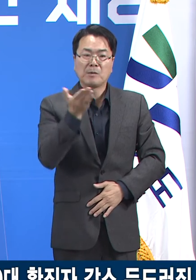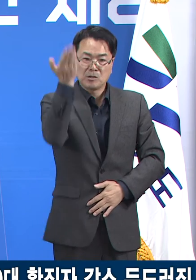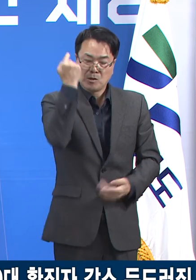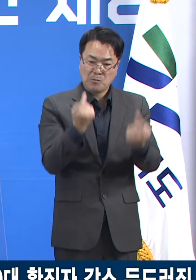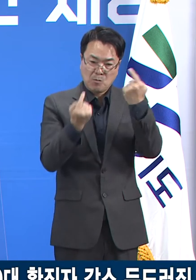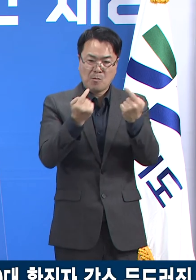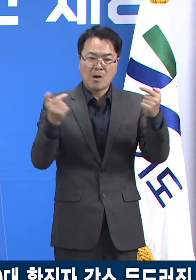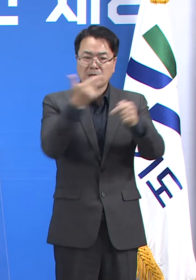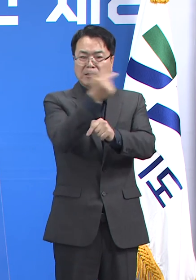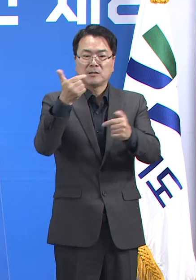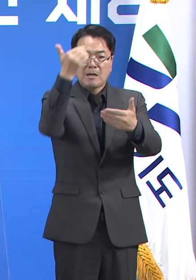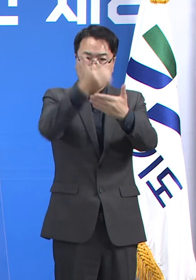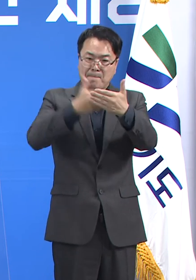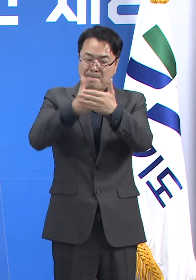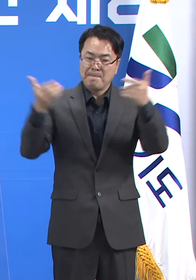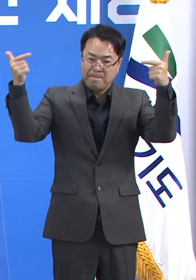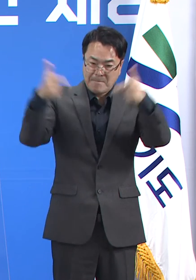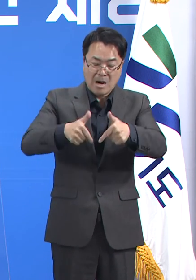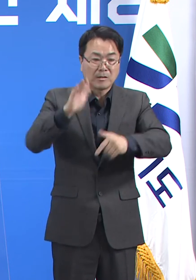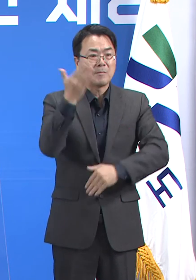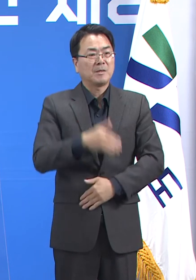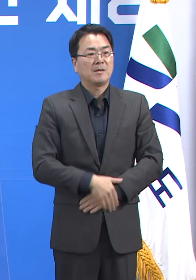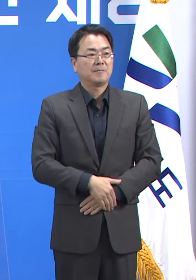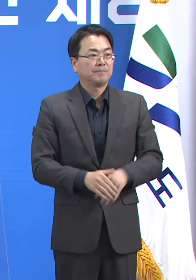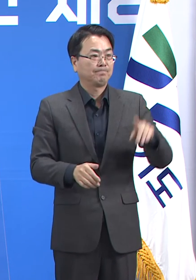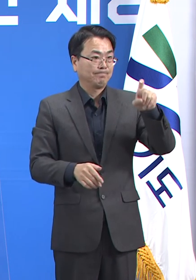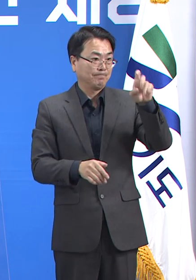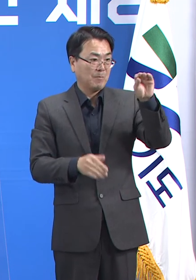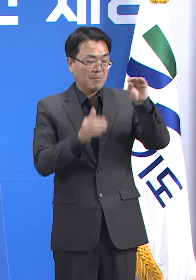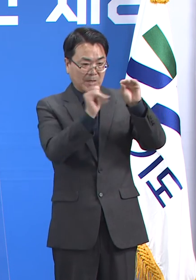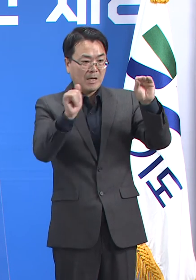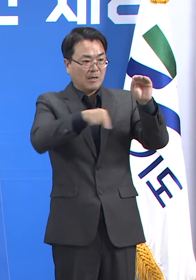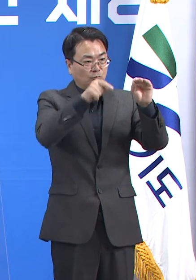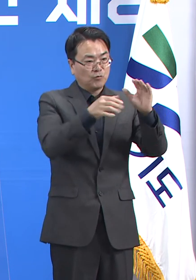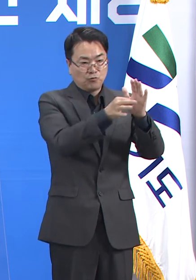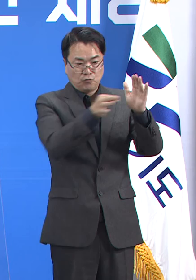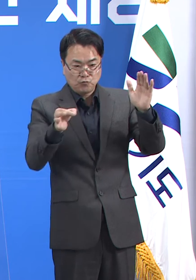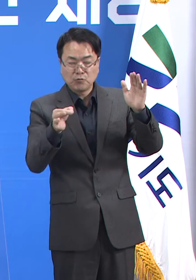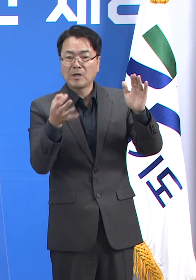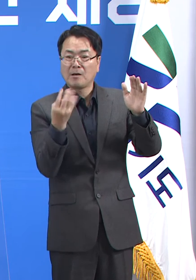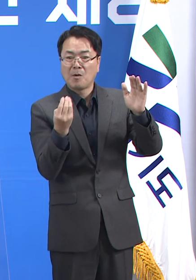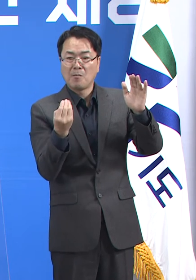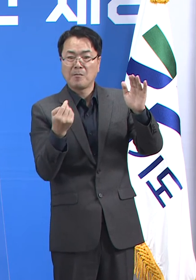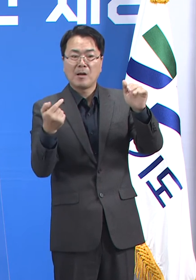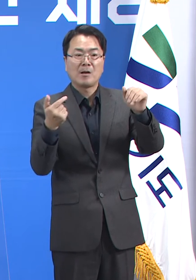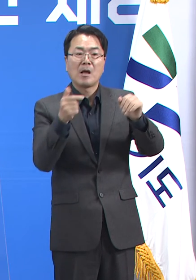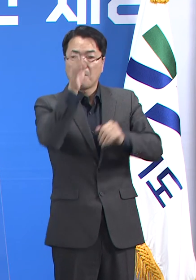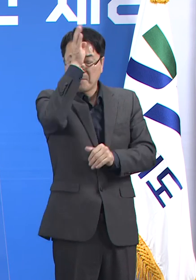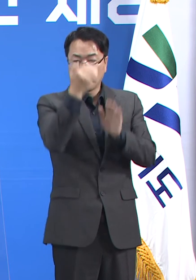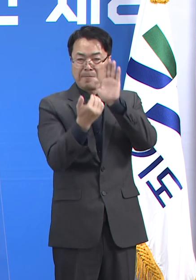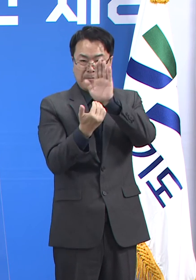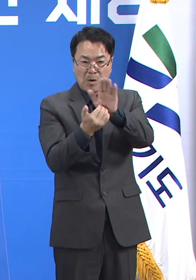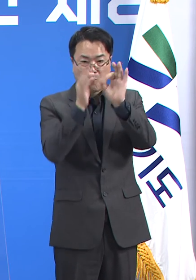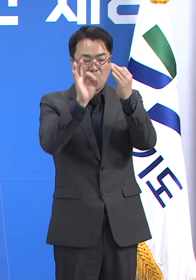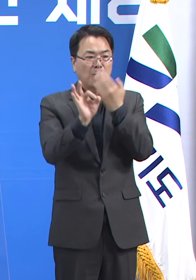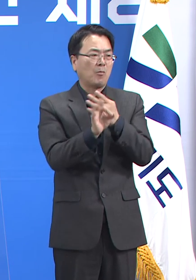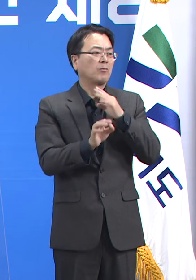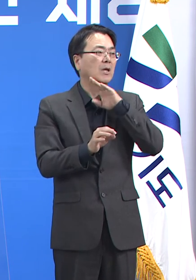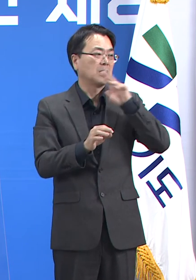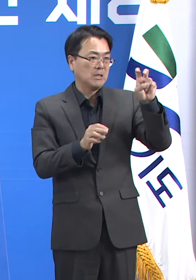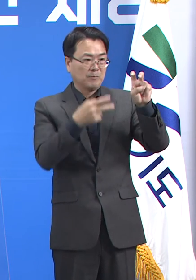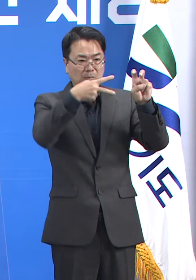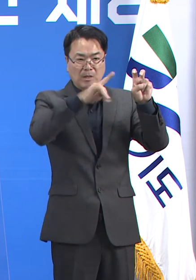있습니다. 인구 10만 명당 확진자 수로 보면 9월 4주차에 20대가 70